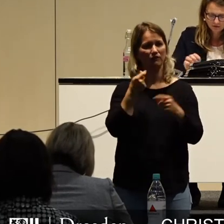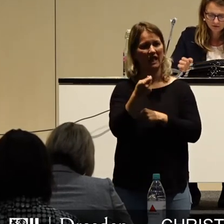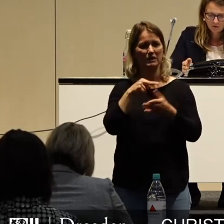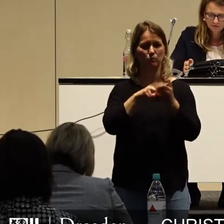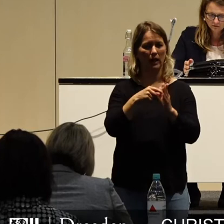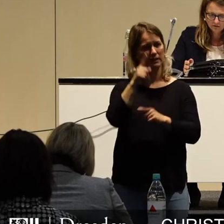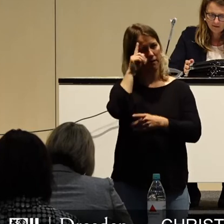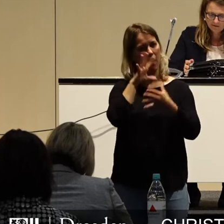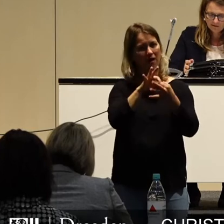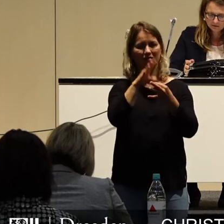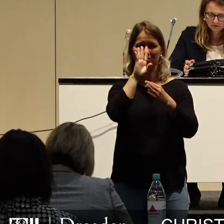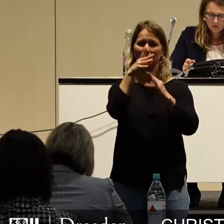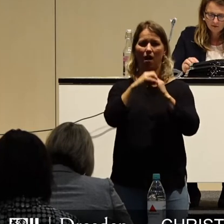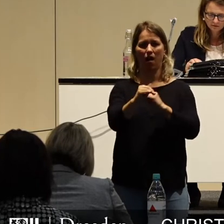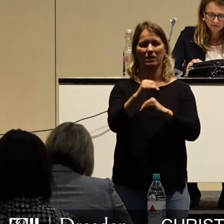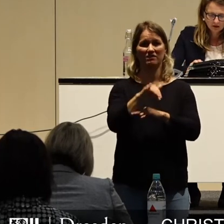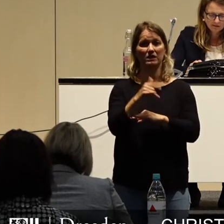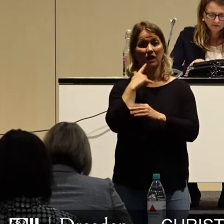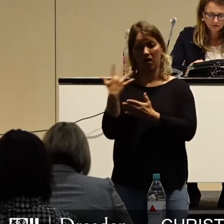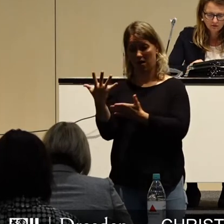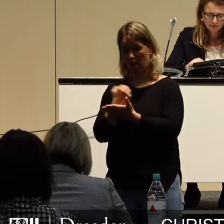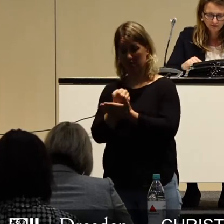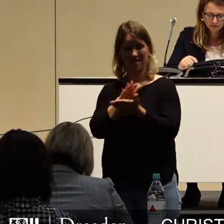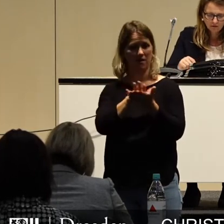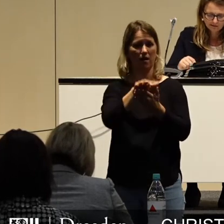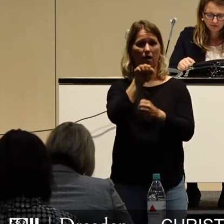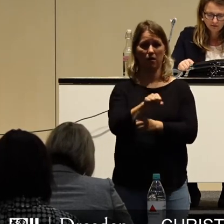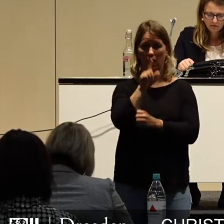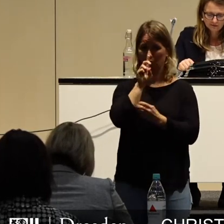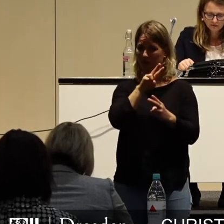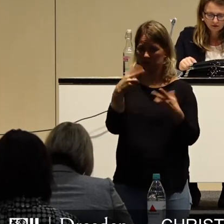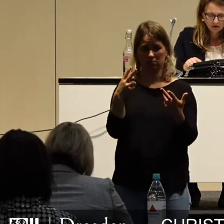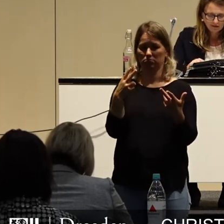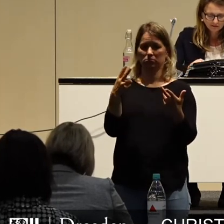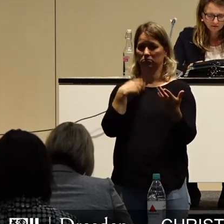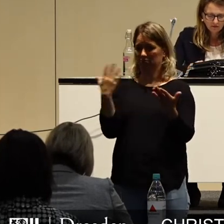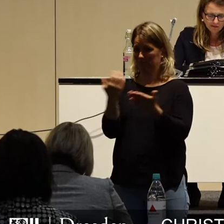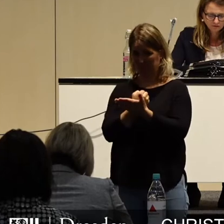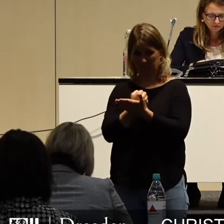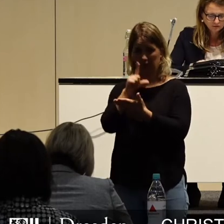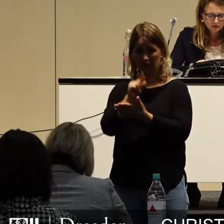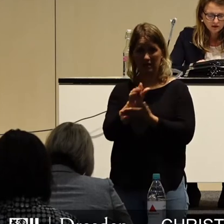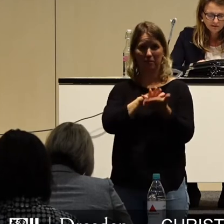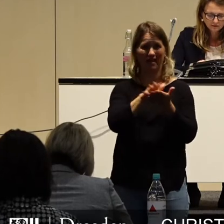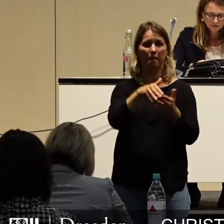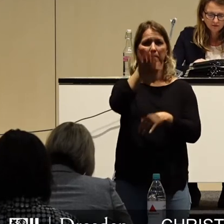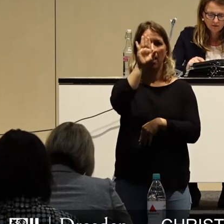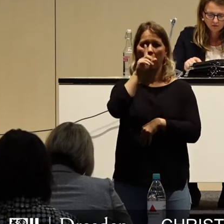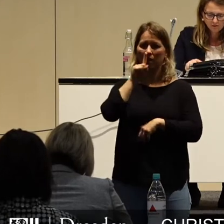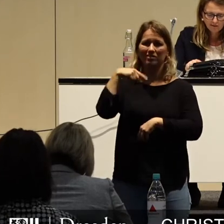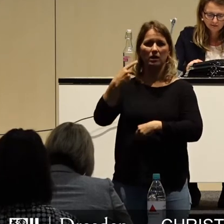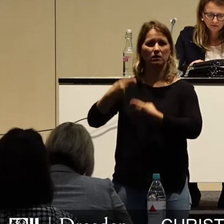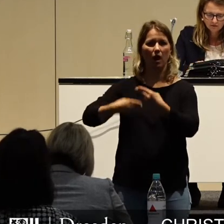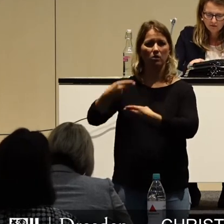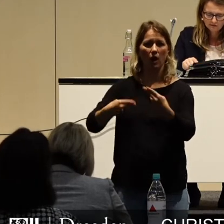bedeutet, man kann nur das Geld ausgeben, das man einnimmt. Ansonsten lebt man auf Kosten künftiger Generationen. Aber es ist auch eine Chance, verschiedene